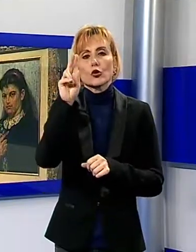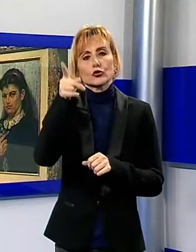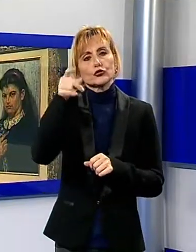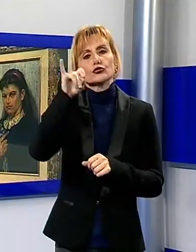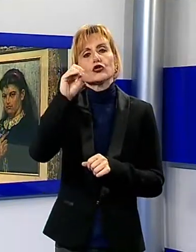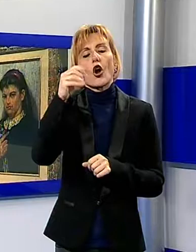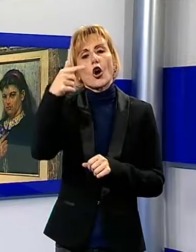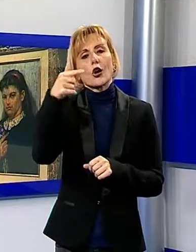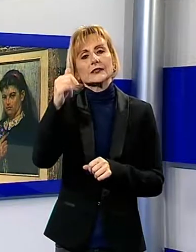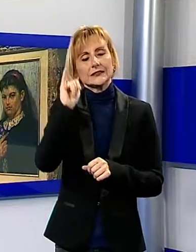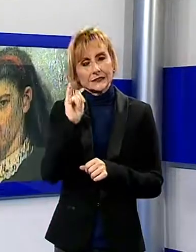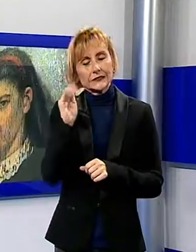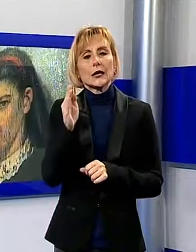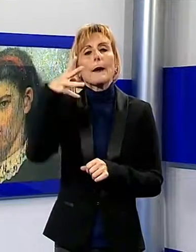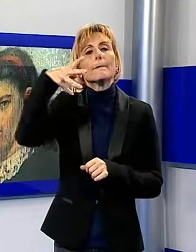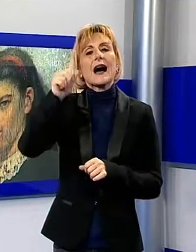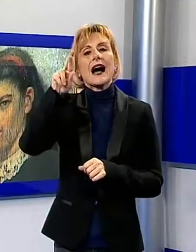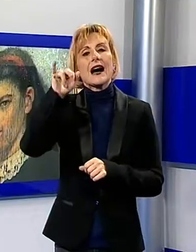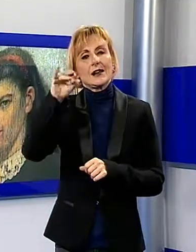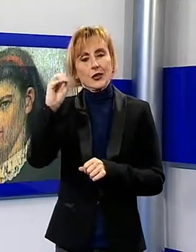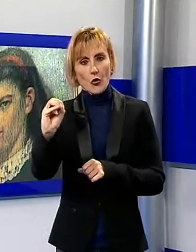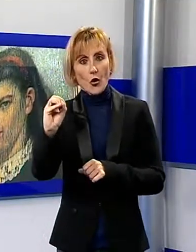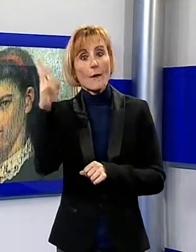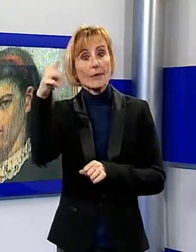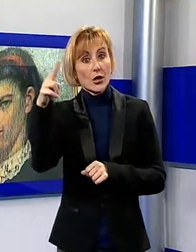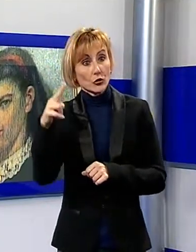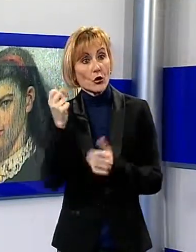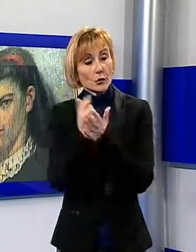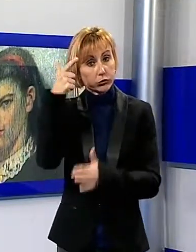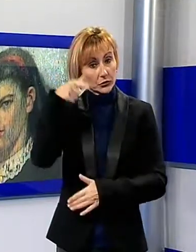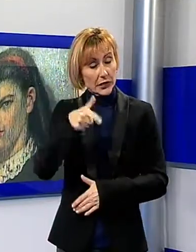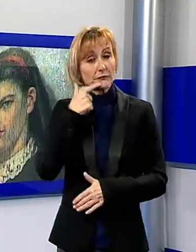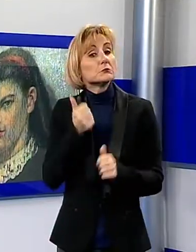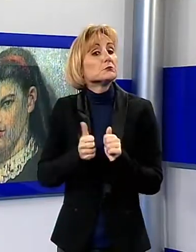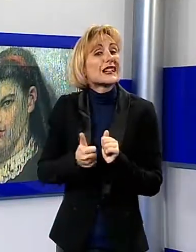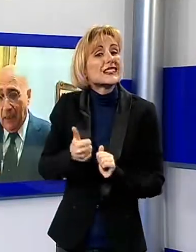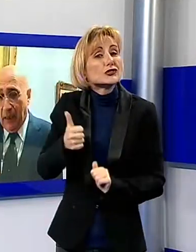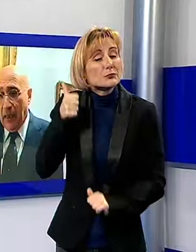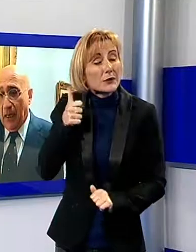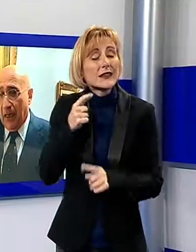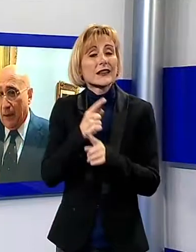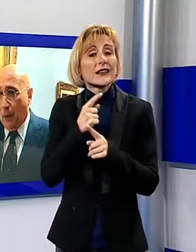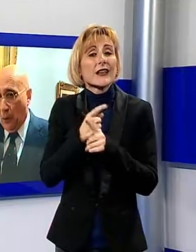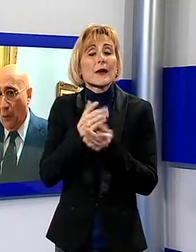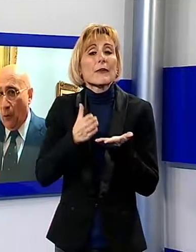un importante pittore, ma principalmente secondo me dovrebbe passare alla storia come